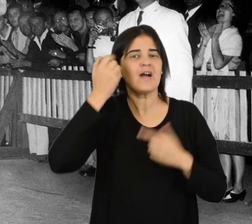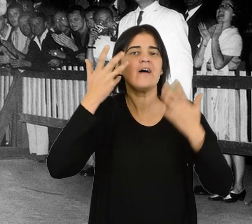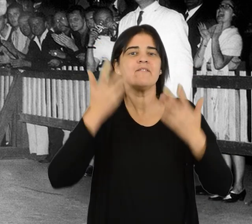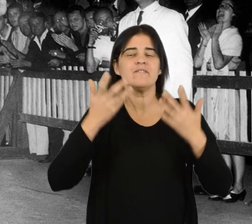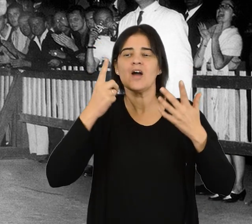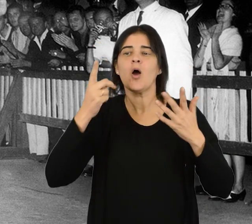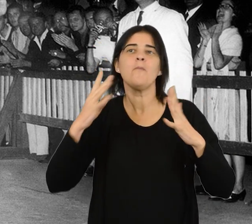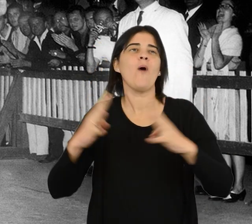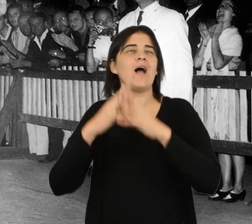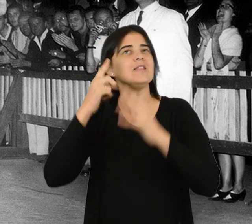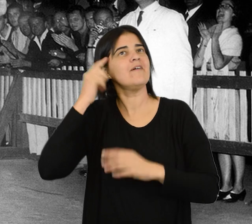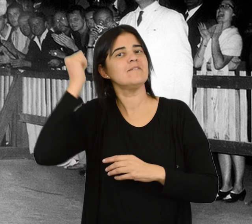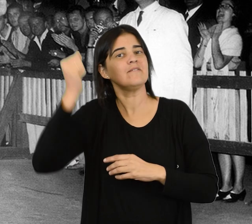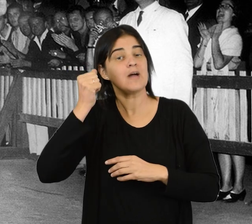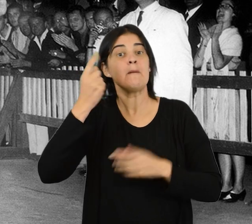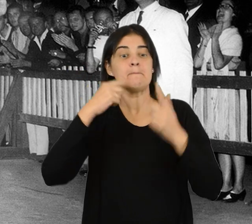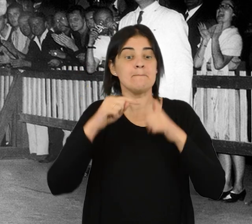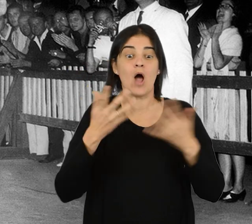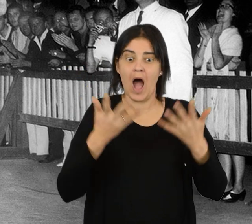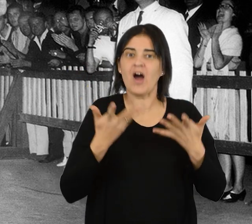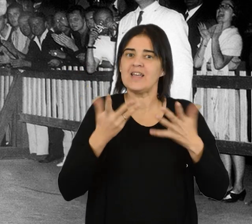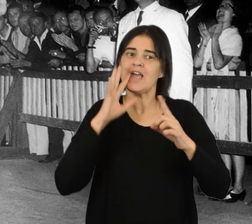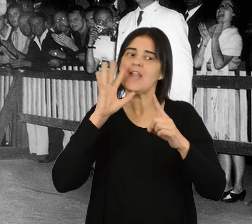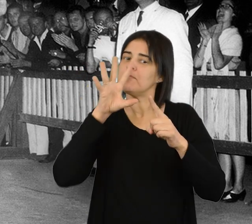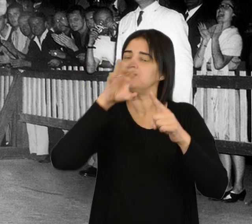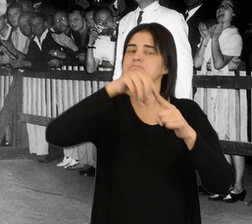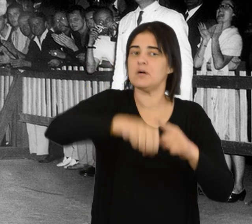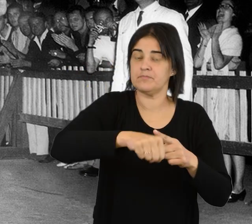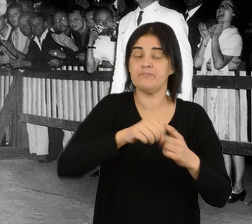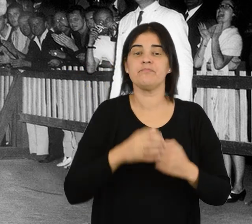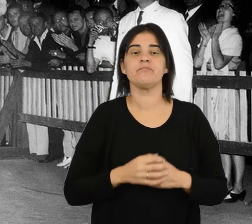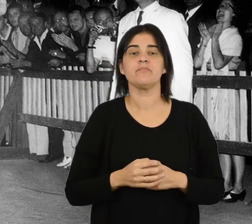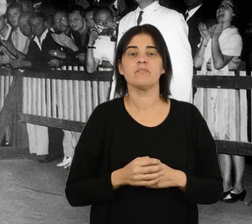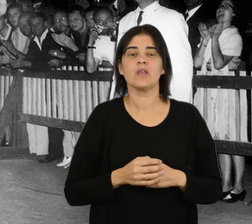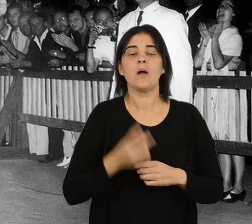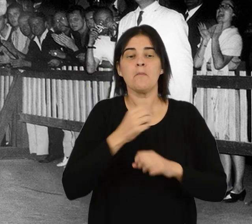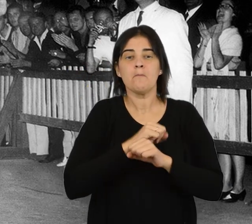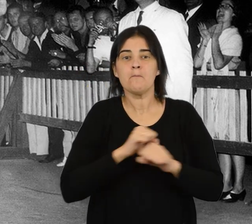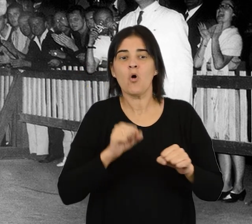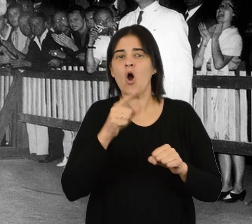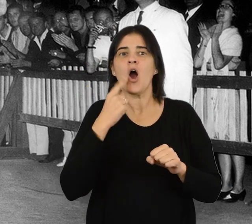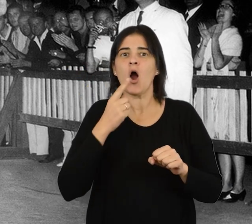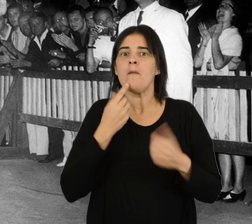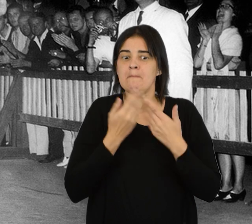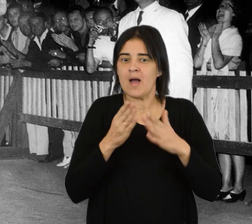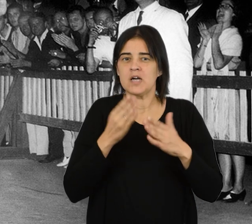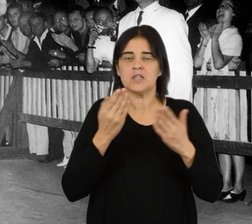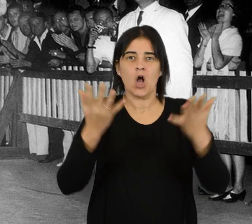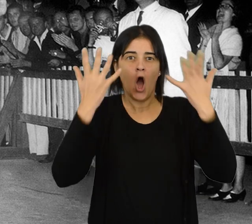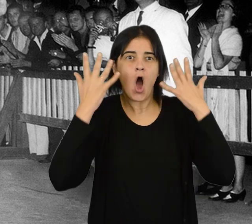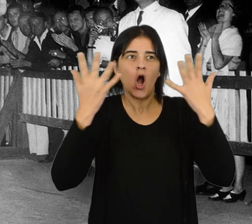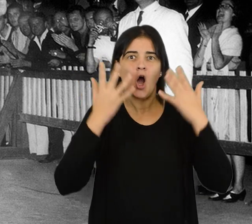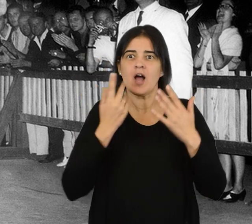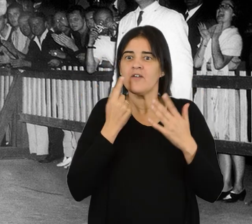en su aldea, pero esta vez persiguiendo un sueño. Logra ponerse a la cabeza de la carrera y